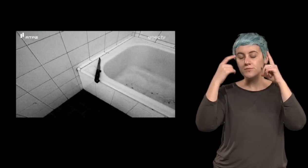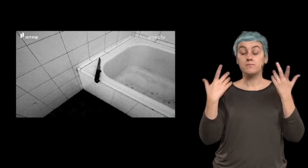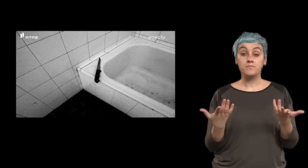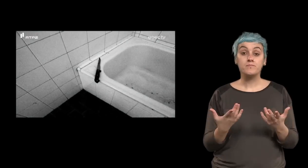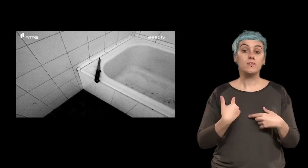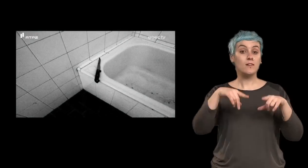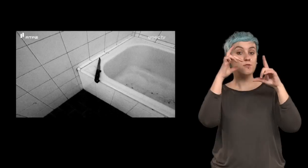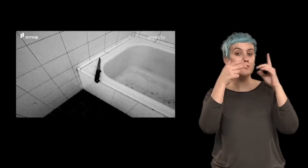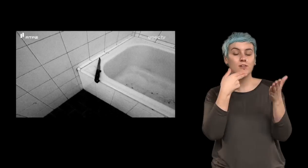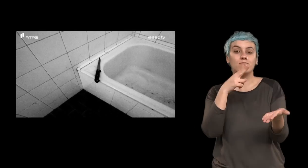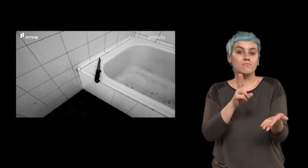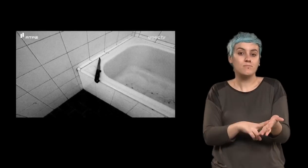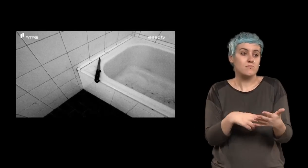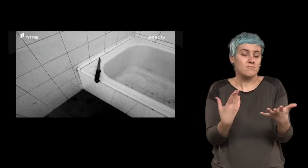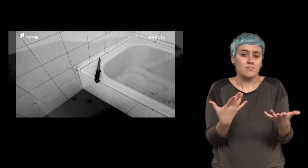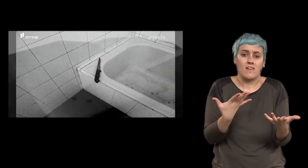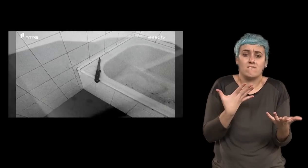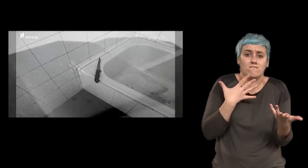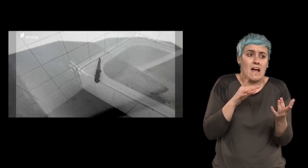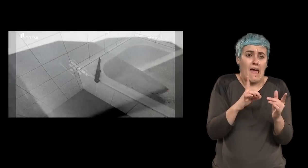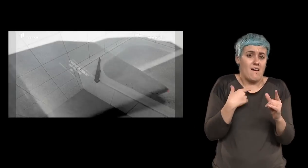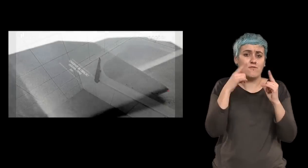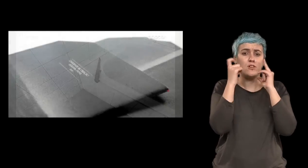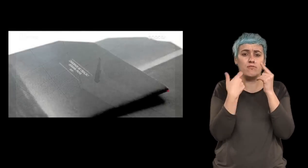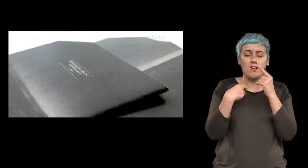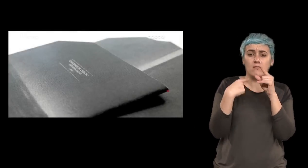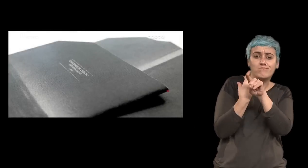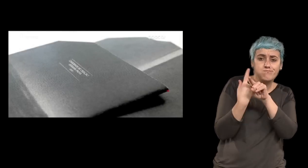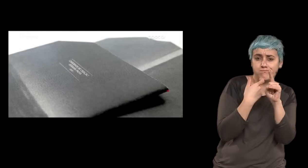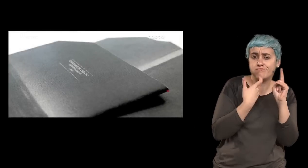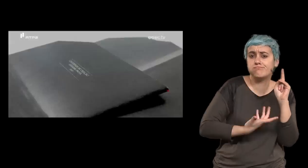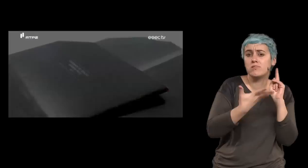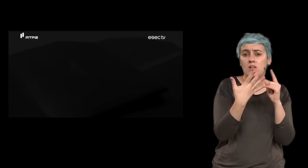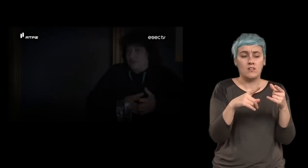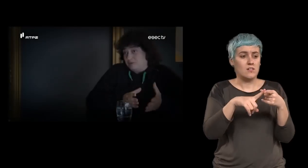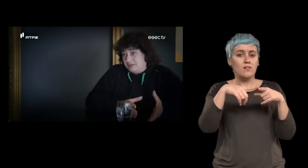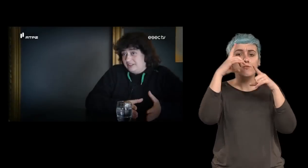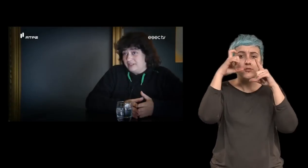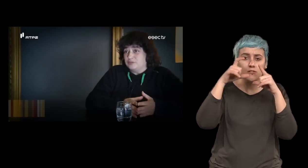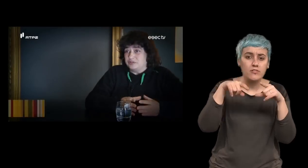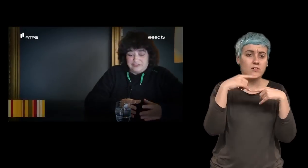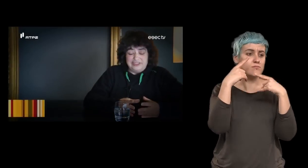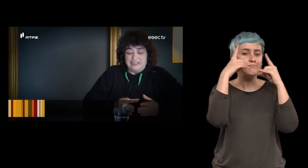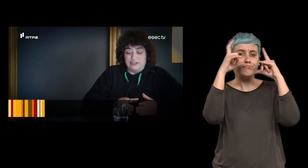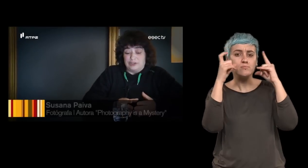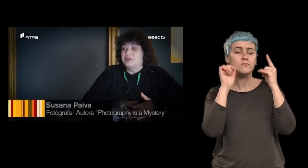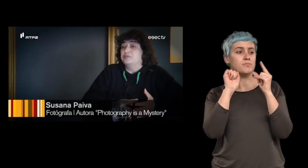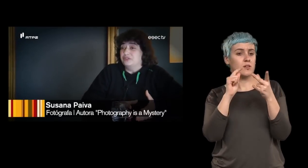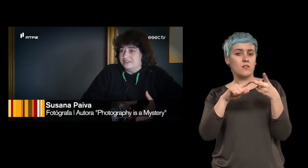A fotografia na verdade é aquilo que nós quisermos construir com ela, não é? Há a fotografia disciplina, a fotografia naturalmente componente